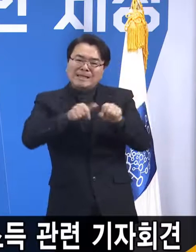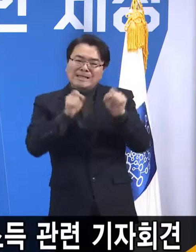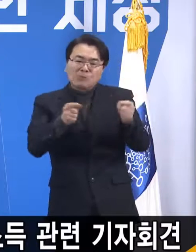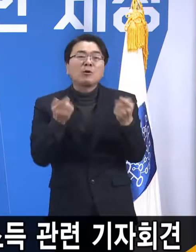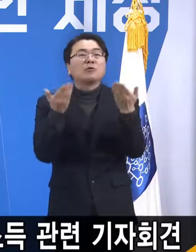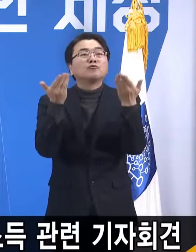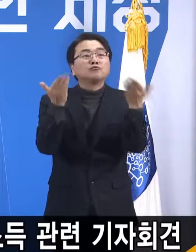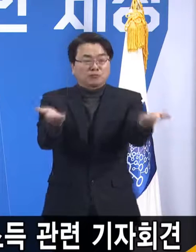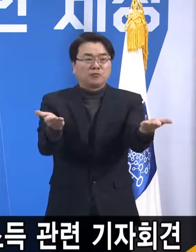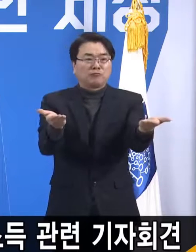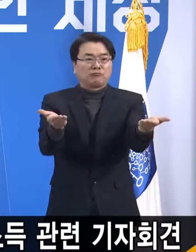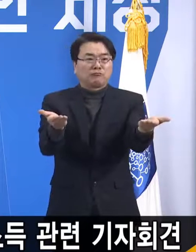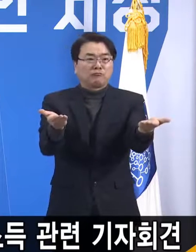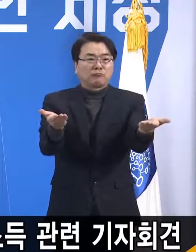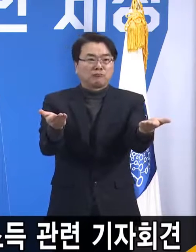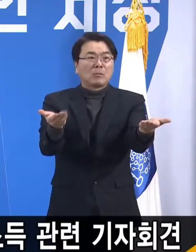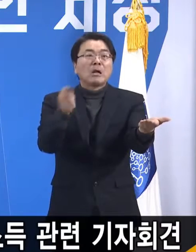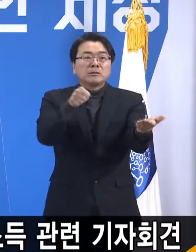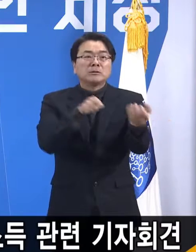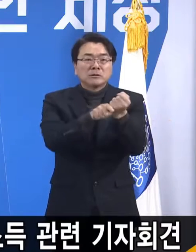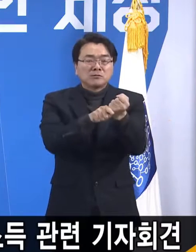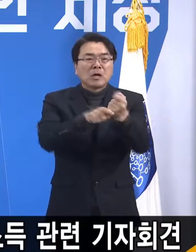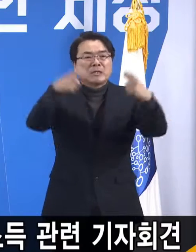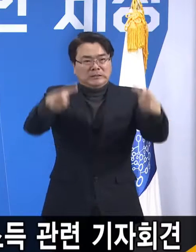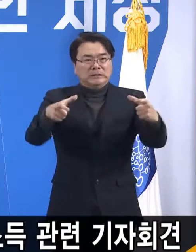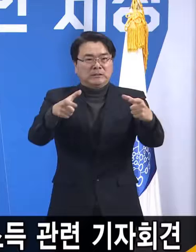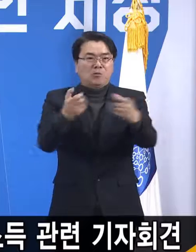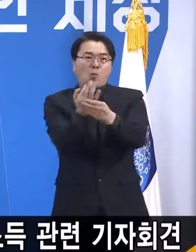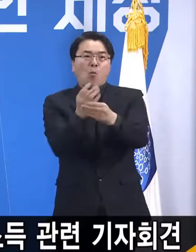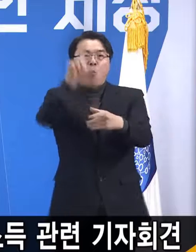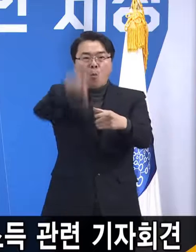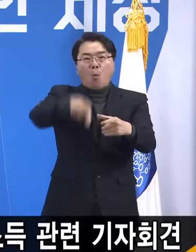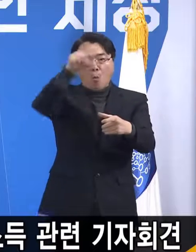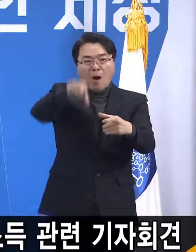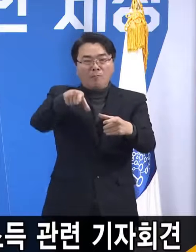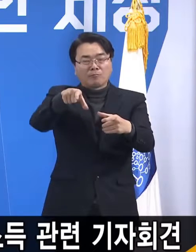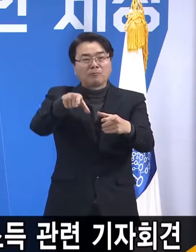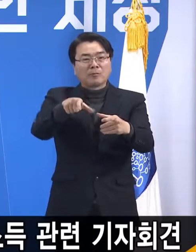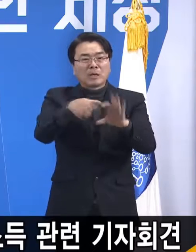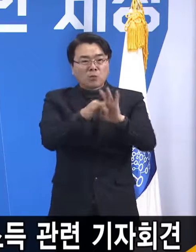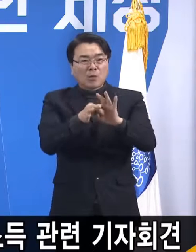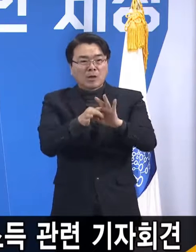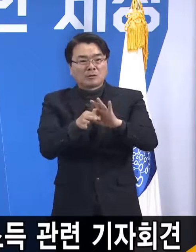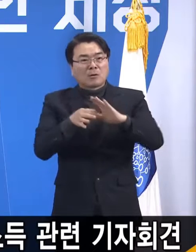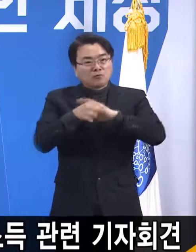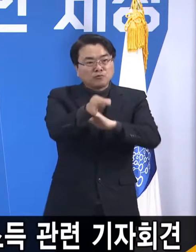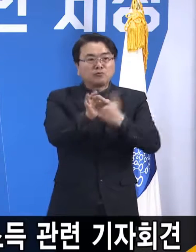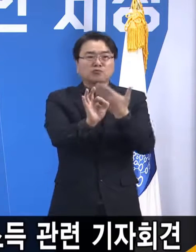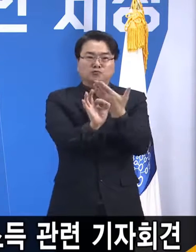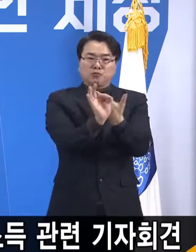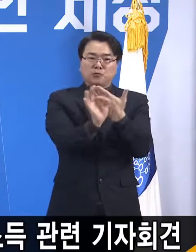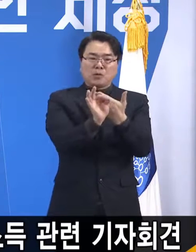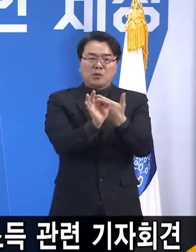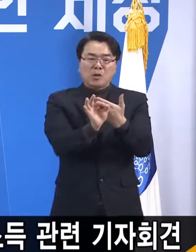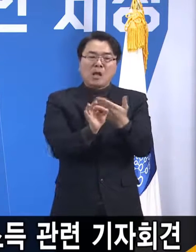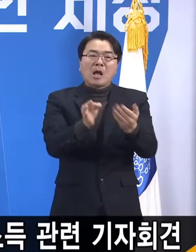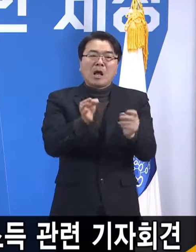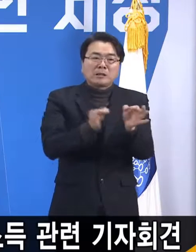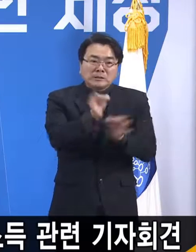지역가폐로 지급하면 소상공인들이 매출을 올려주고 소비승수 효과가 크기 때문에